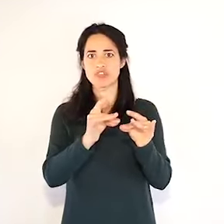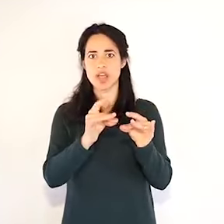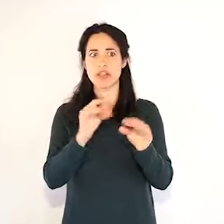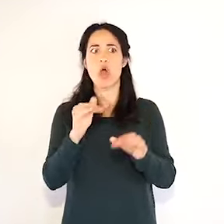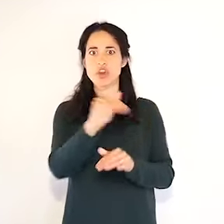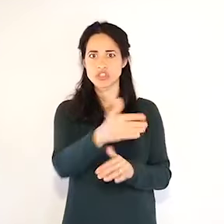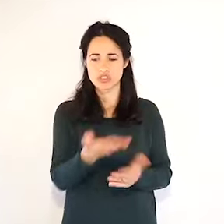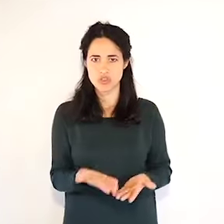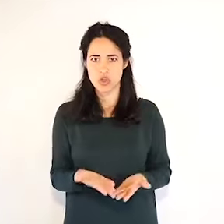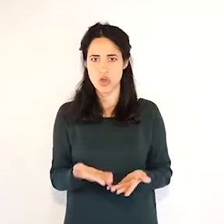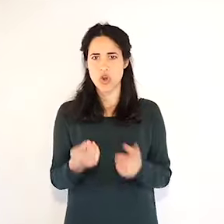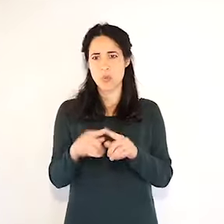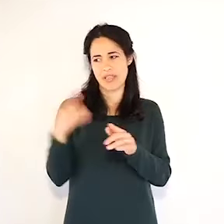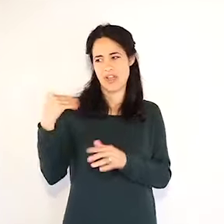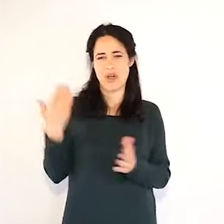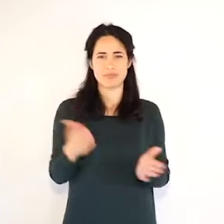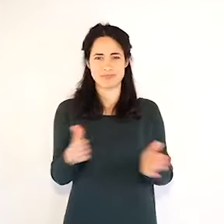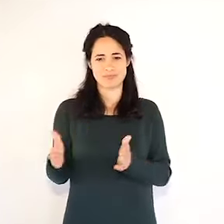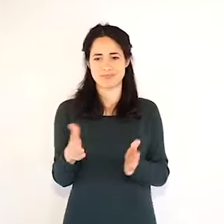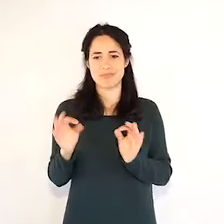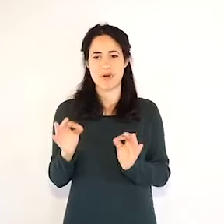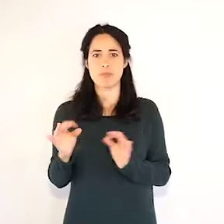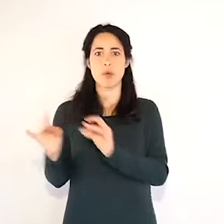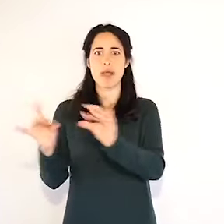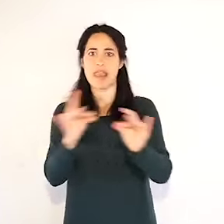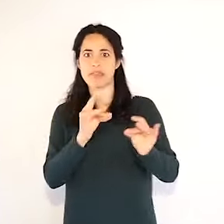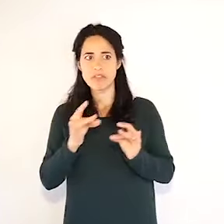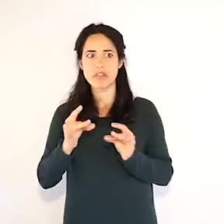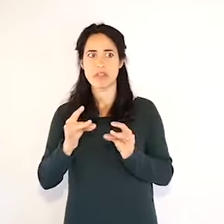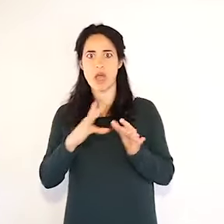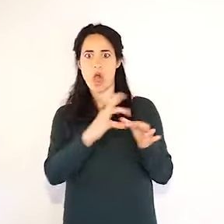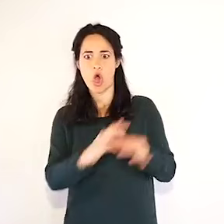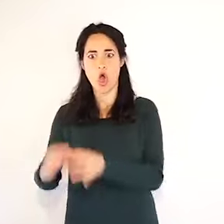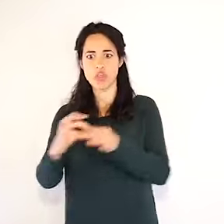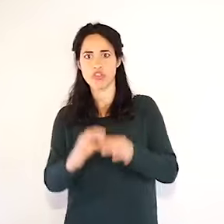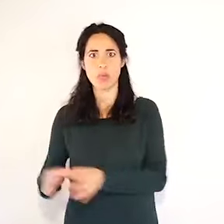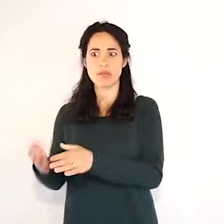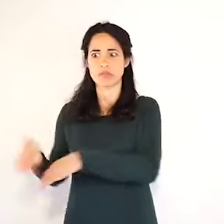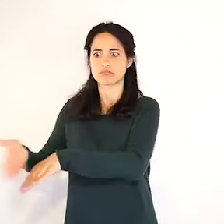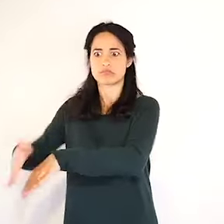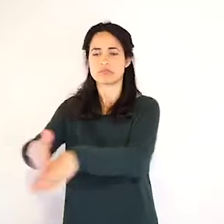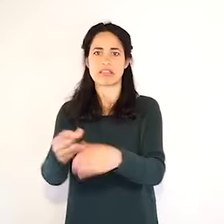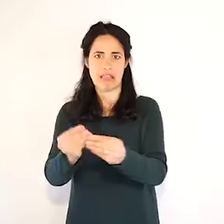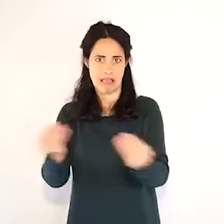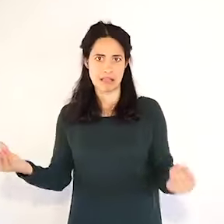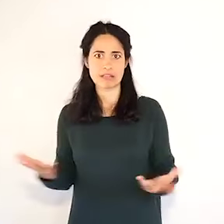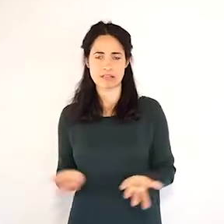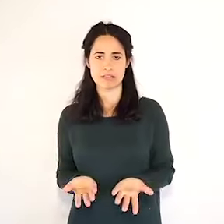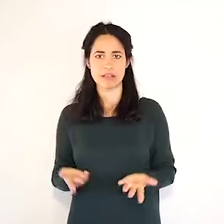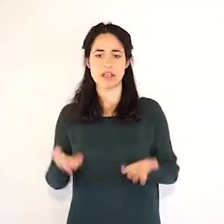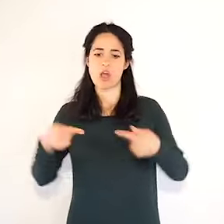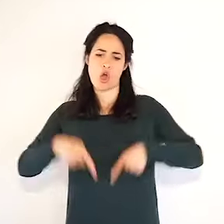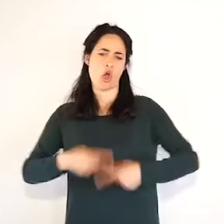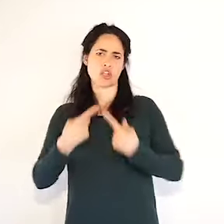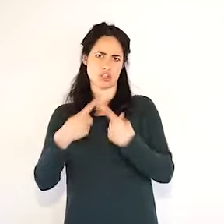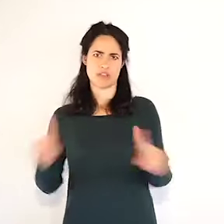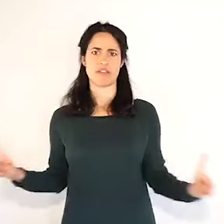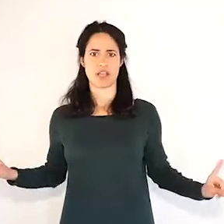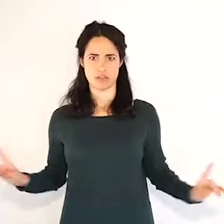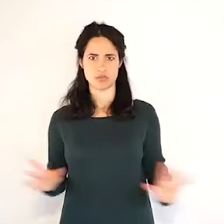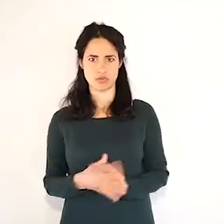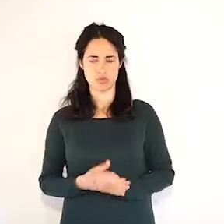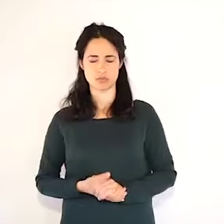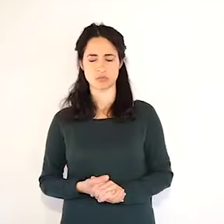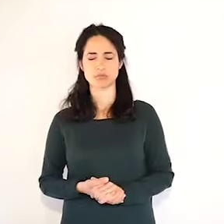aveva anche conseguenze molto devastanti, a differenza di oggi. Un'altra delle cose che voglio